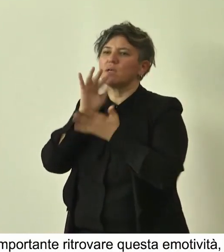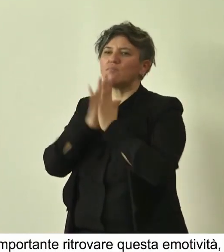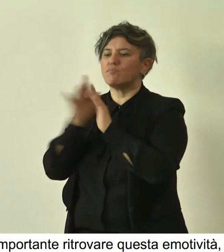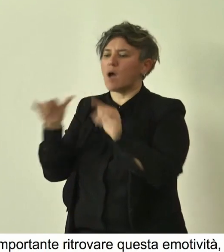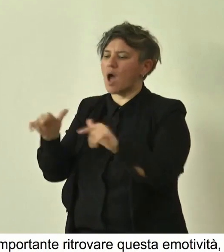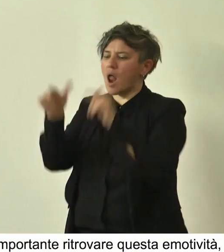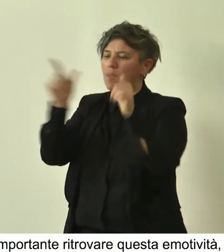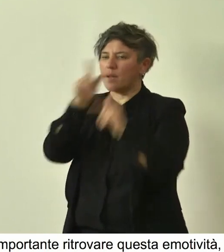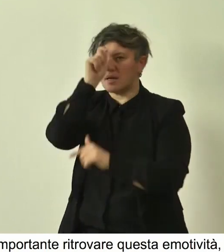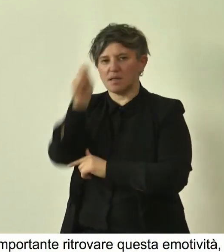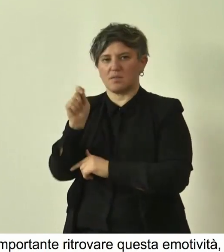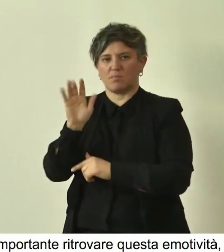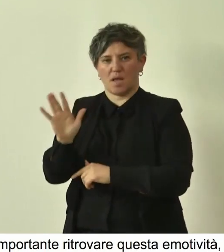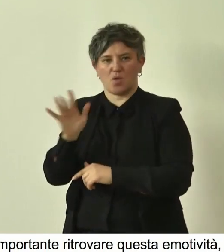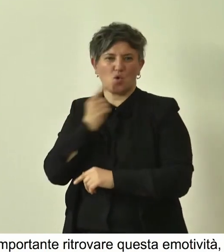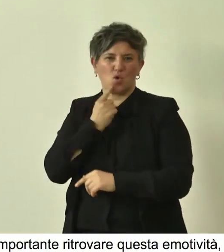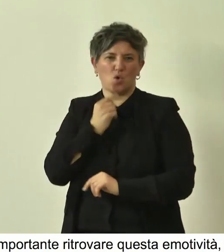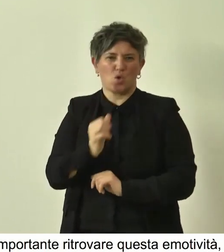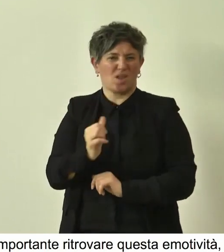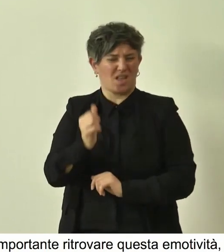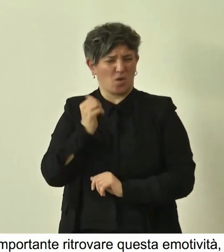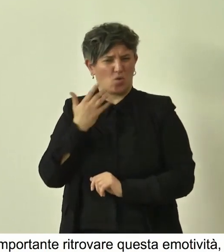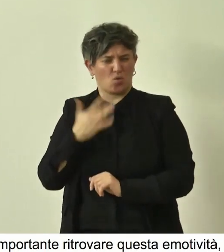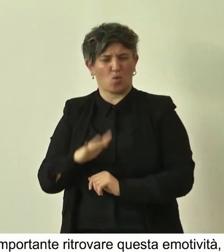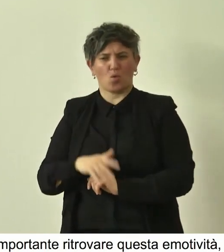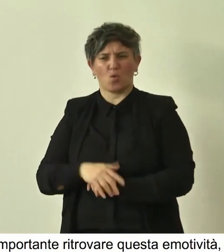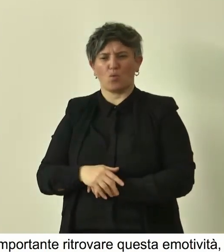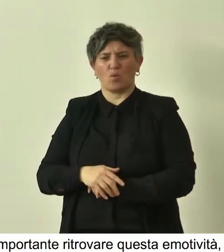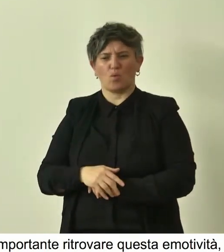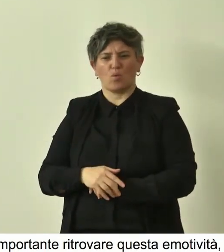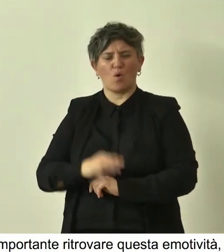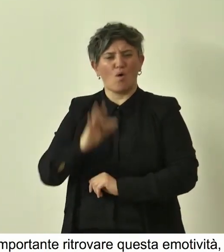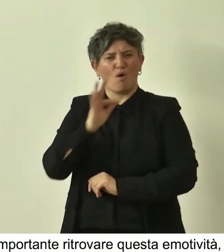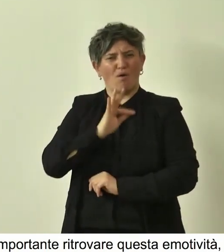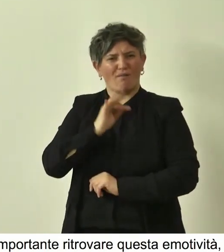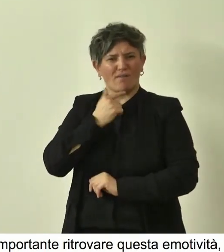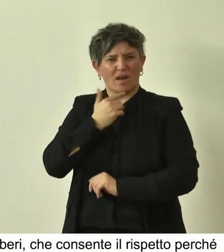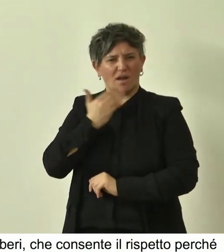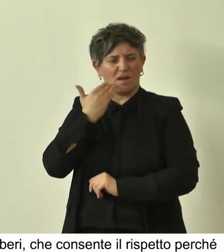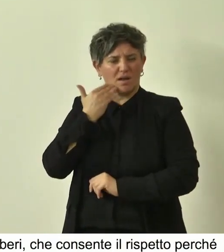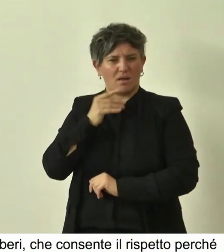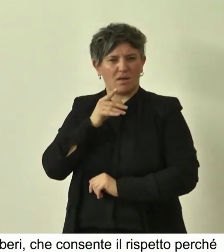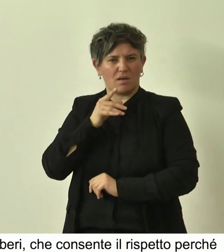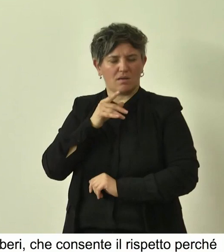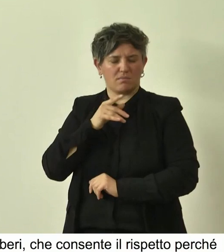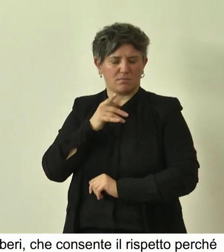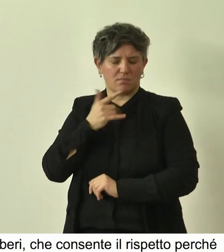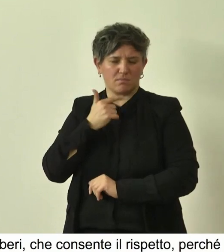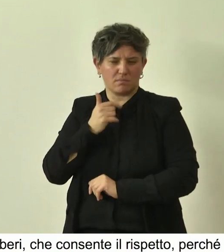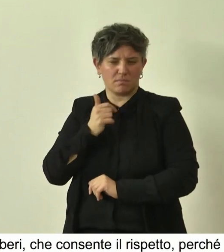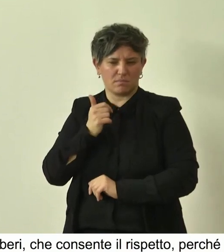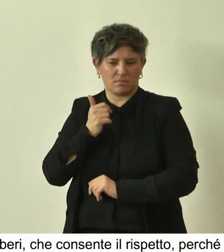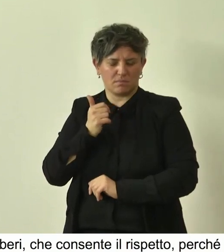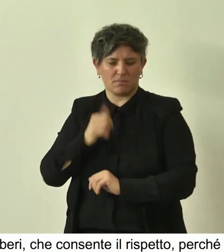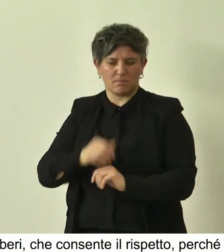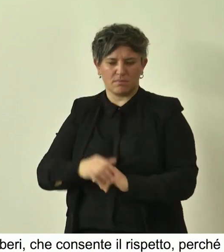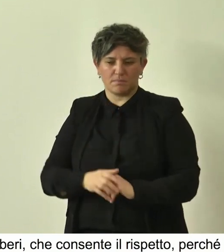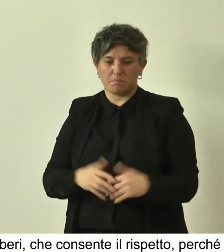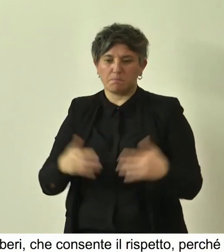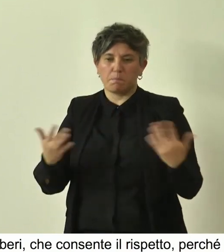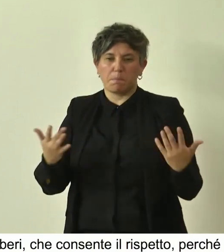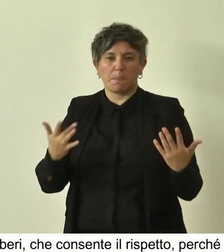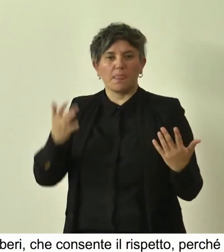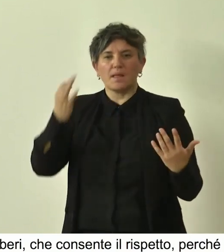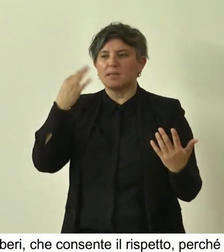che Francesco Besio ha detto che di fatto se noi non